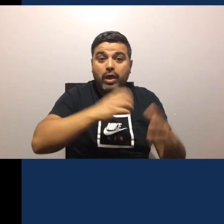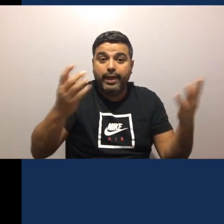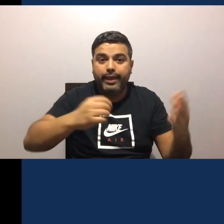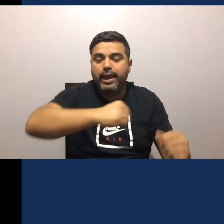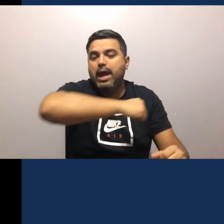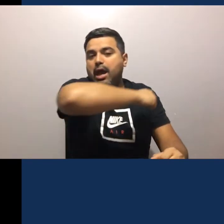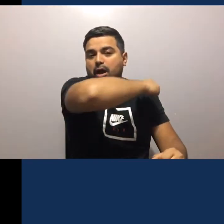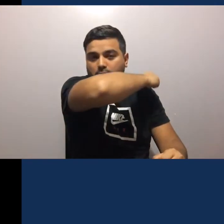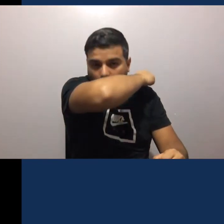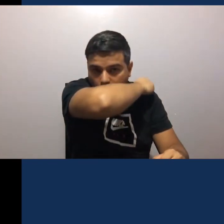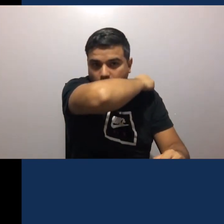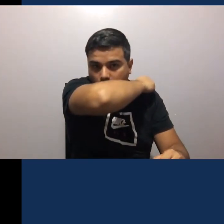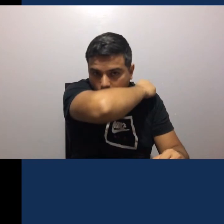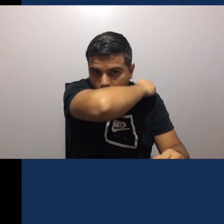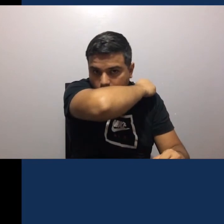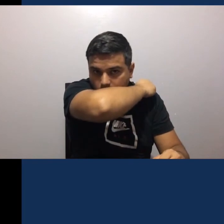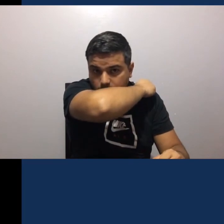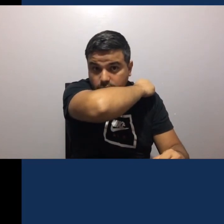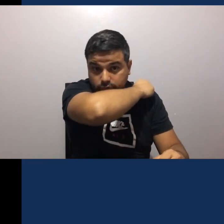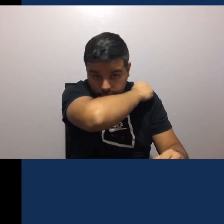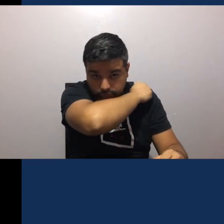no Con el antebrazo Cerca del codo